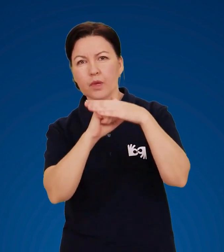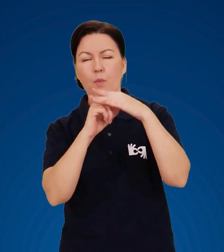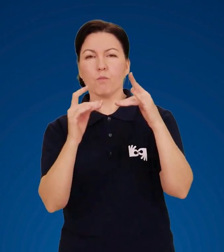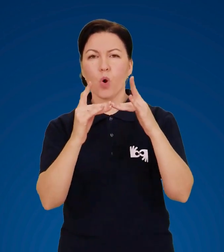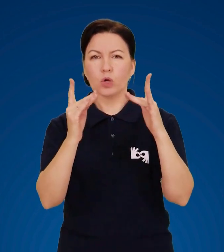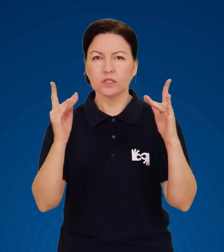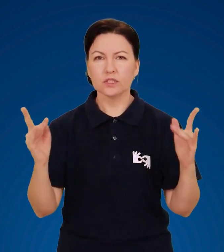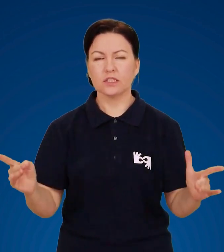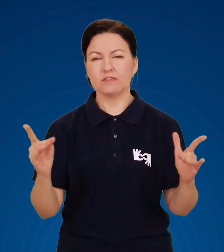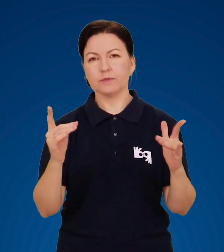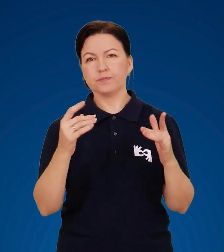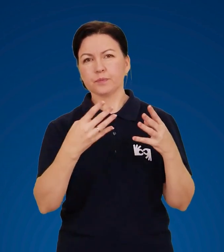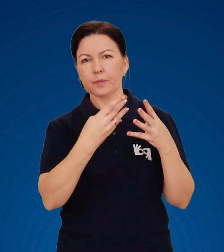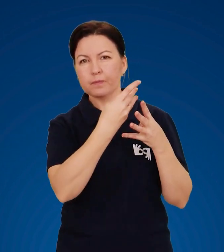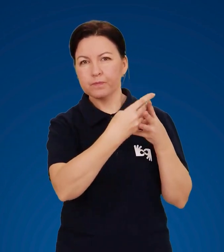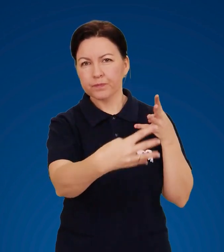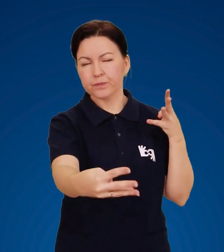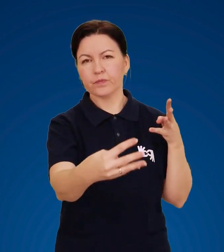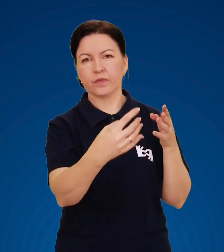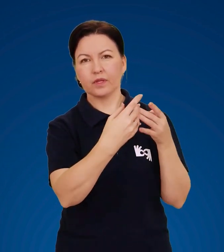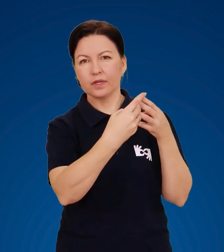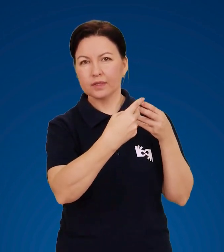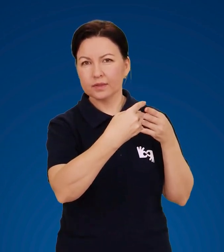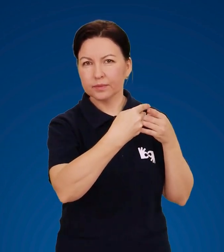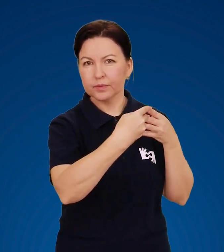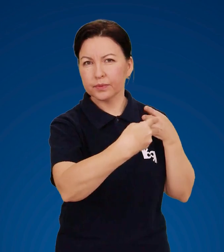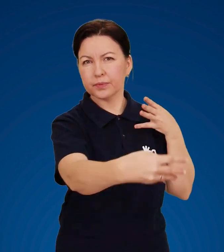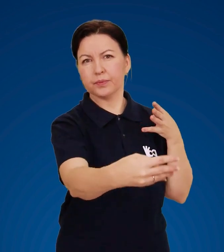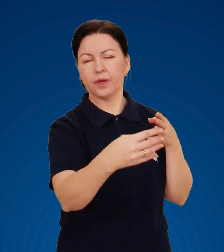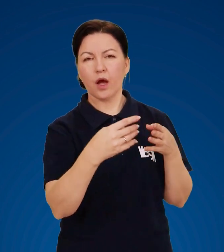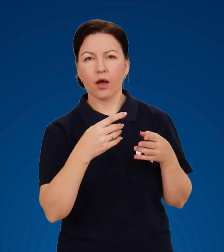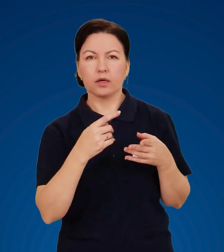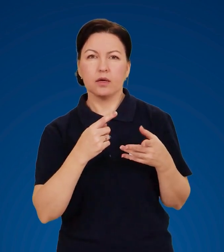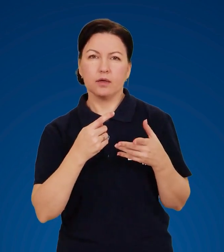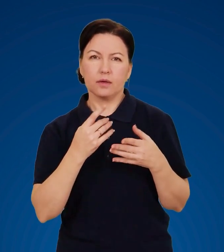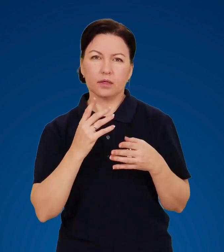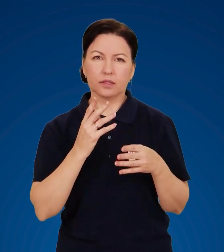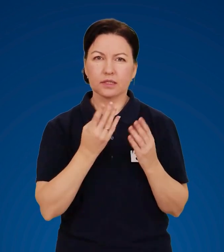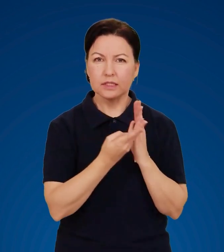мостів, дротяних огорож і подібних об'єктів з металу.